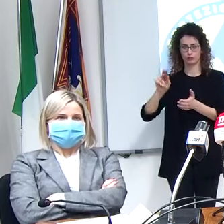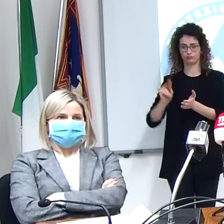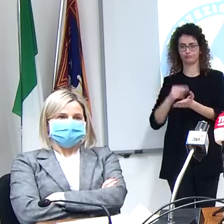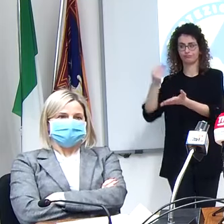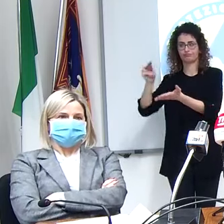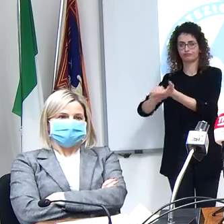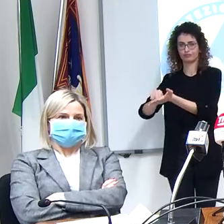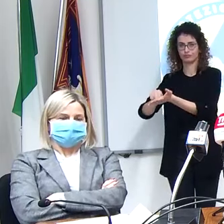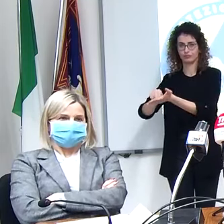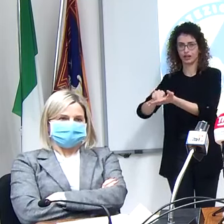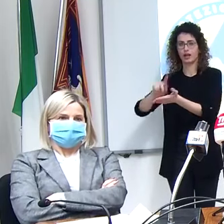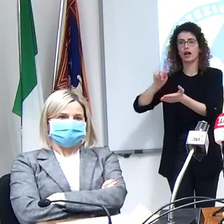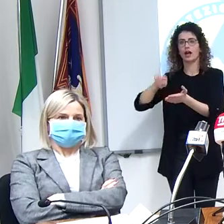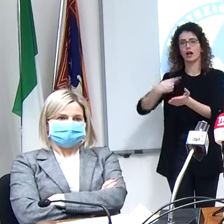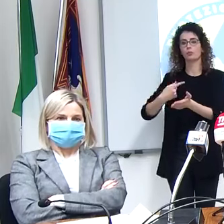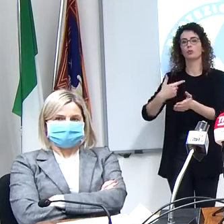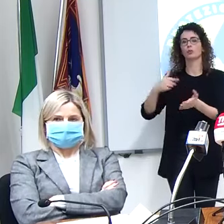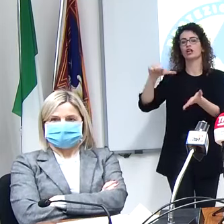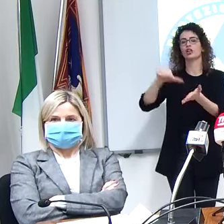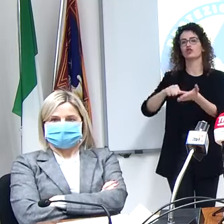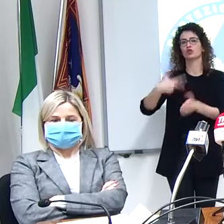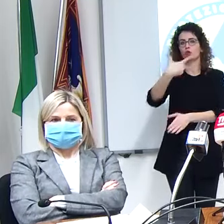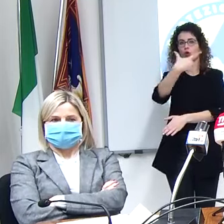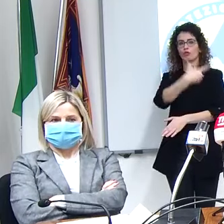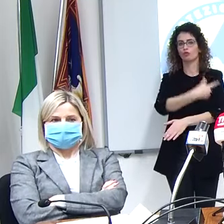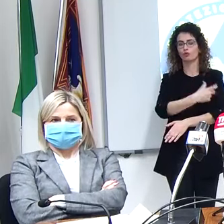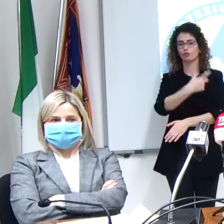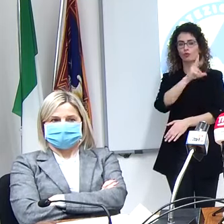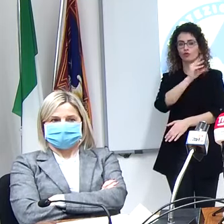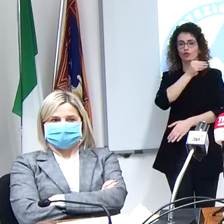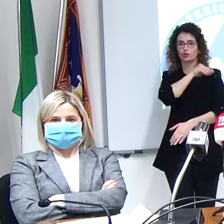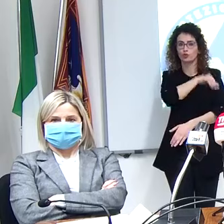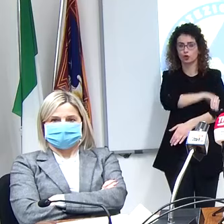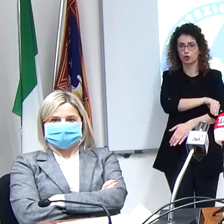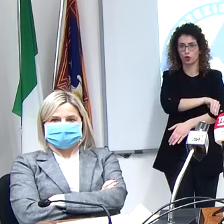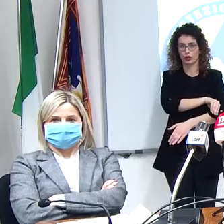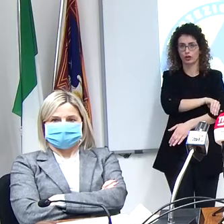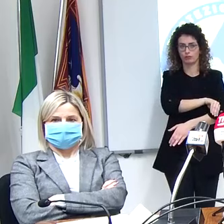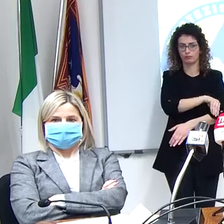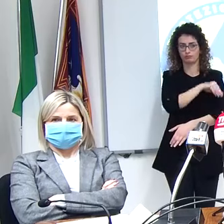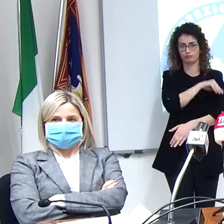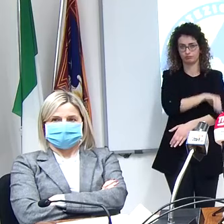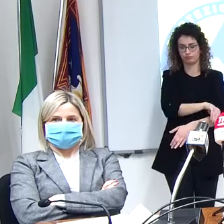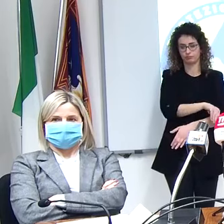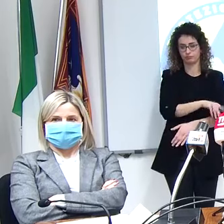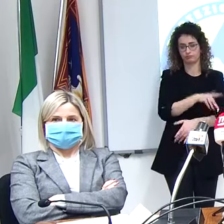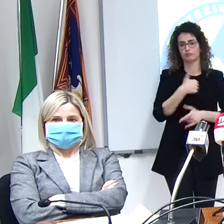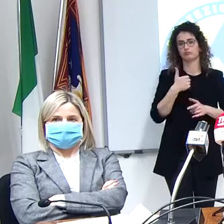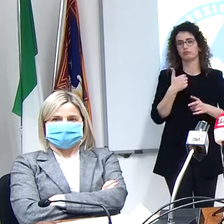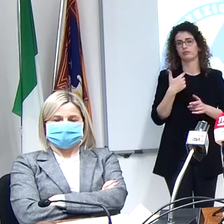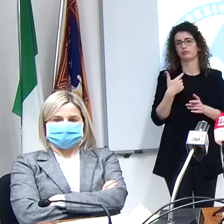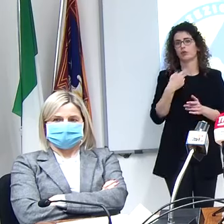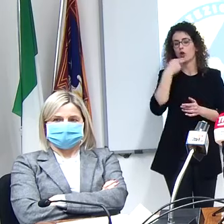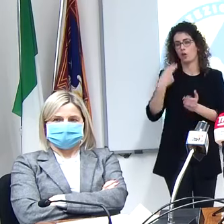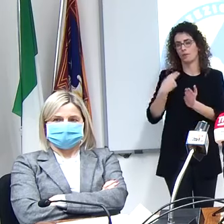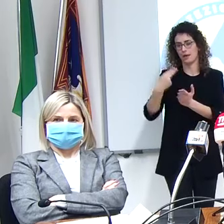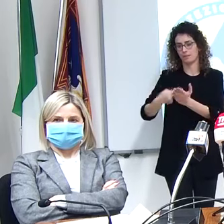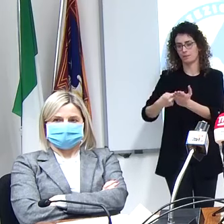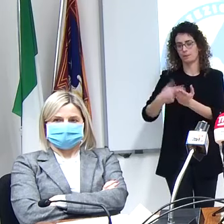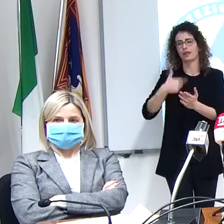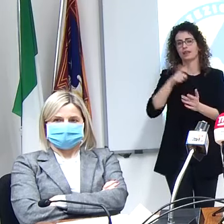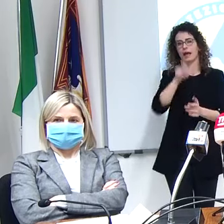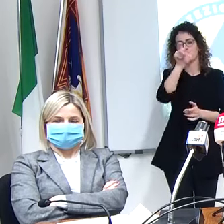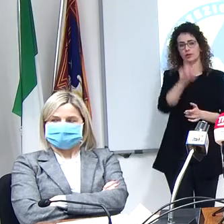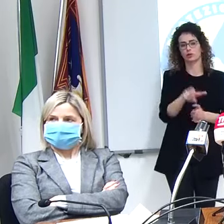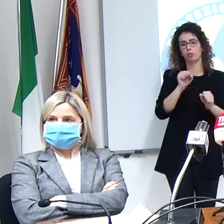direttamente al centro infusionale quindi in realtà il paziente si sa che potrà uscire gli